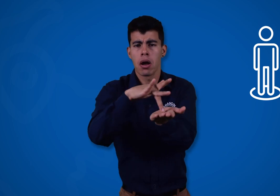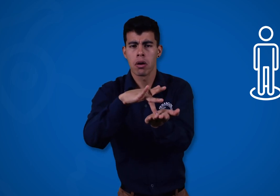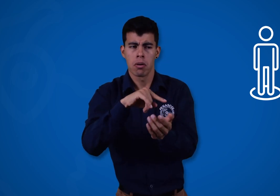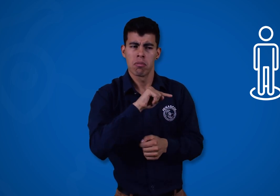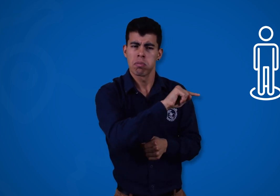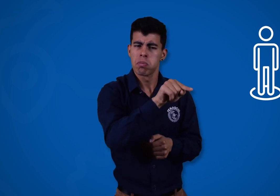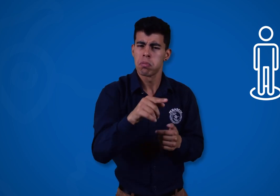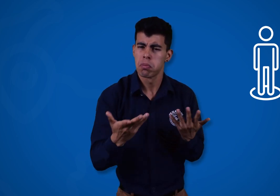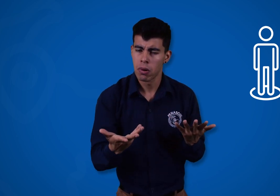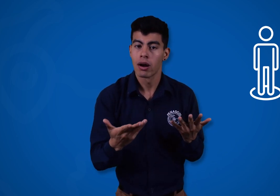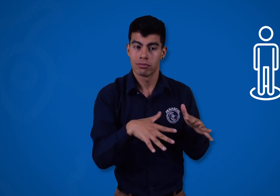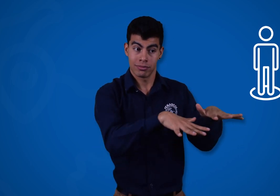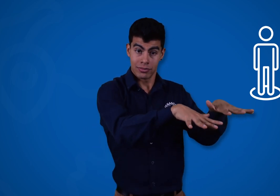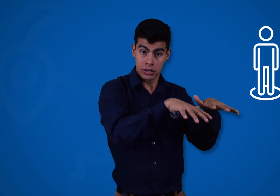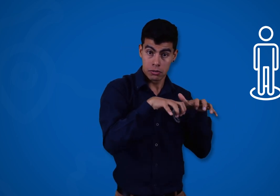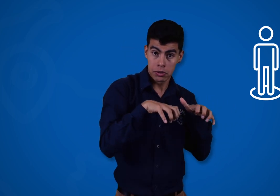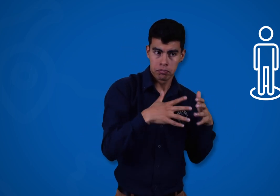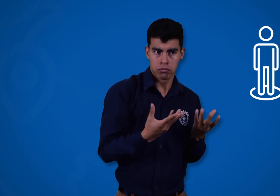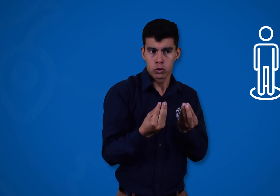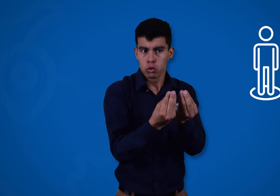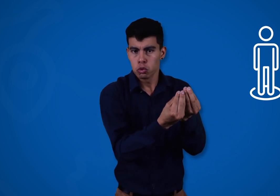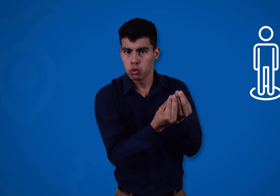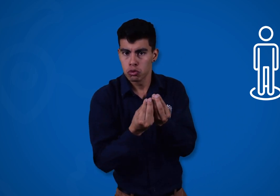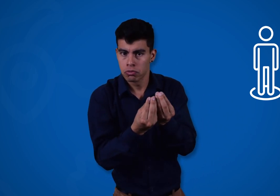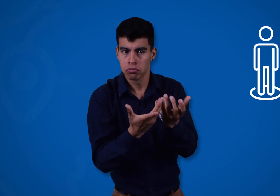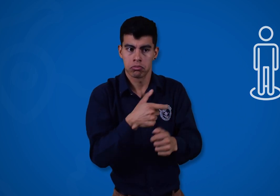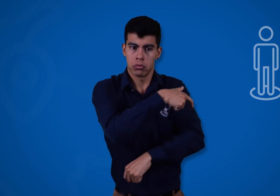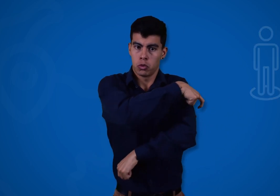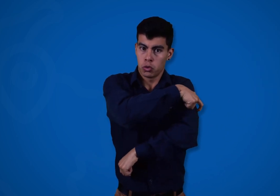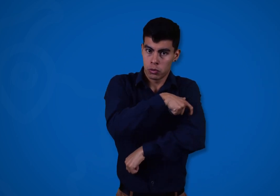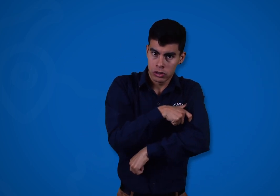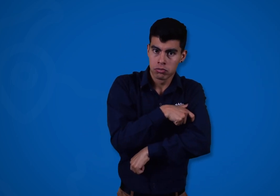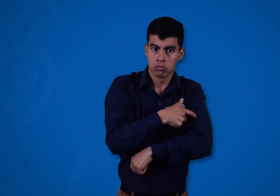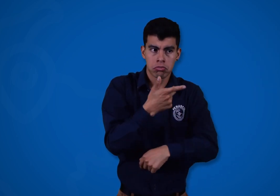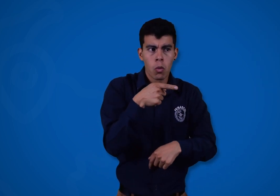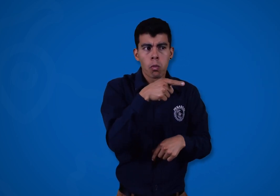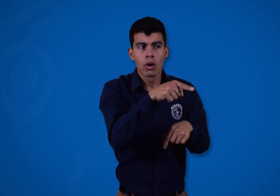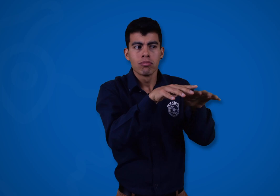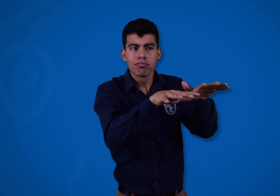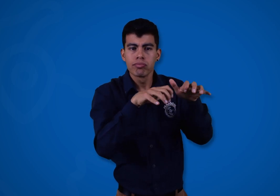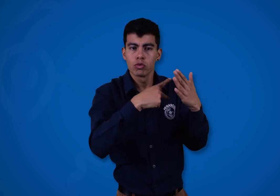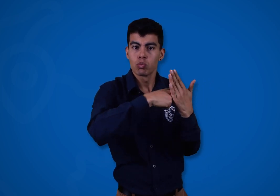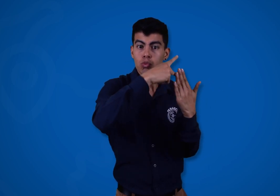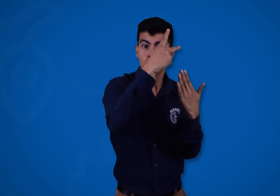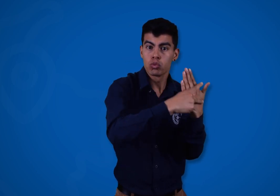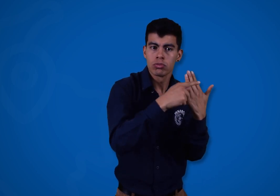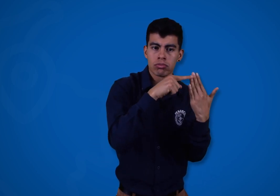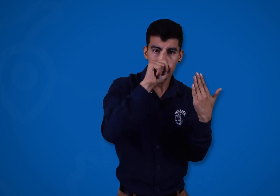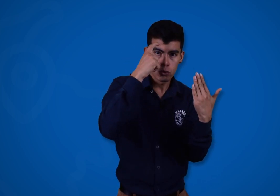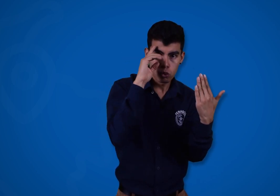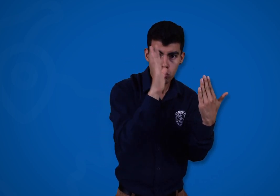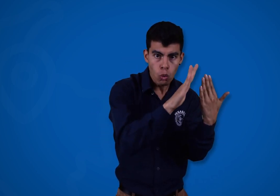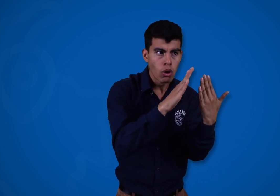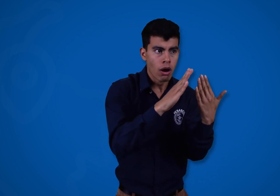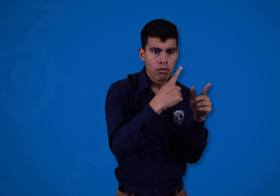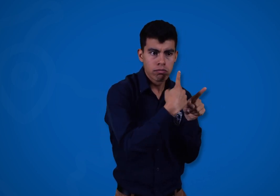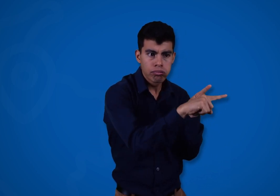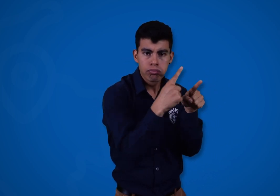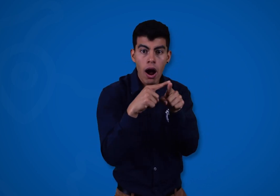o involucrándose en asambleas, consejos, comisiones y hasta en espacios donde se discutan proyectos del gobierno. Asistir a estos espacios